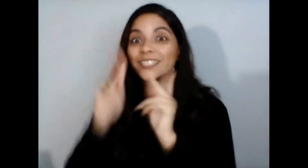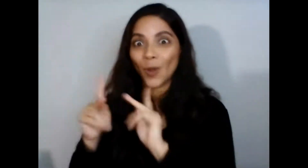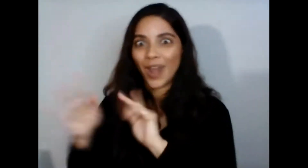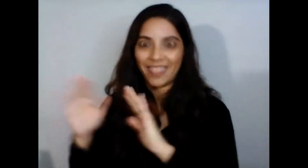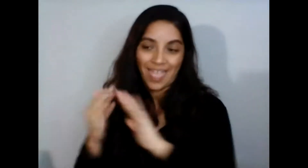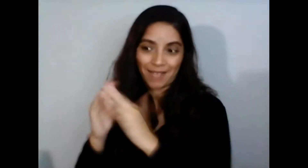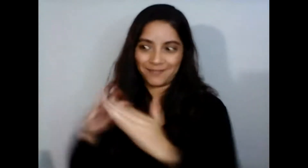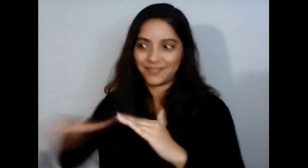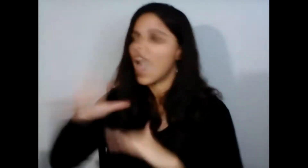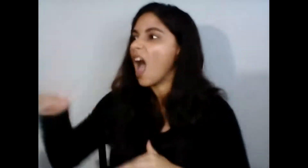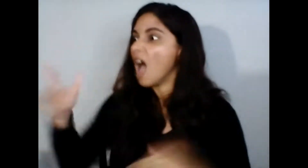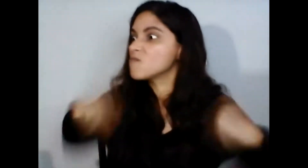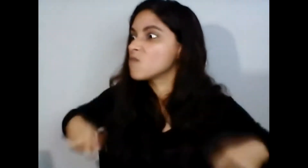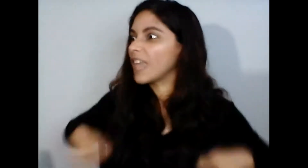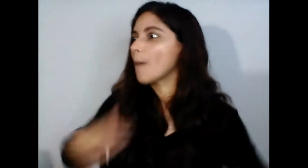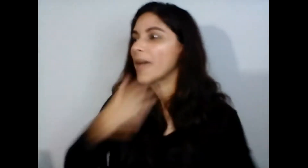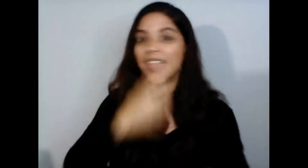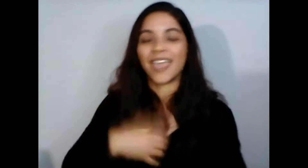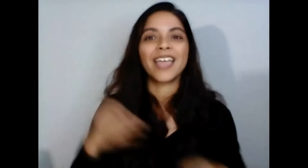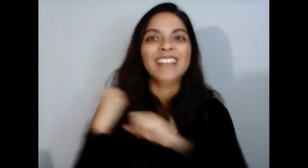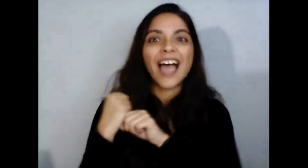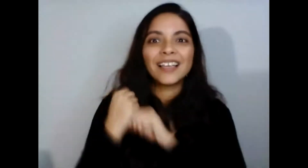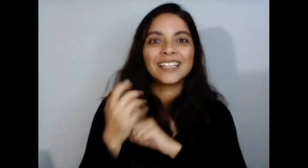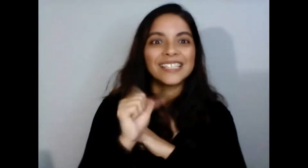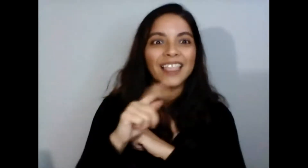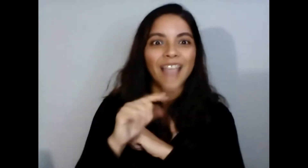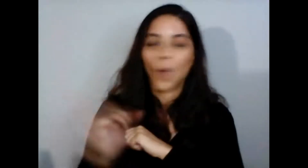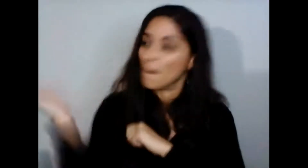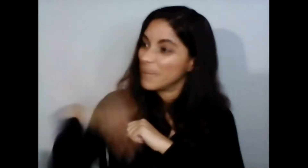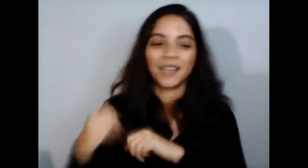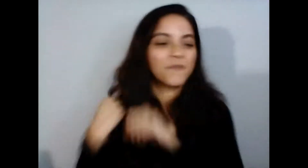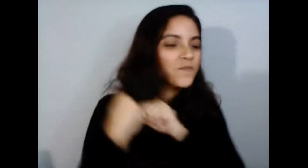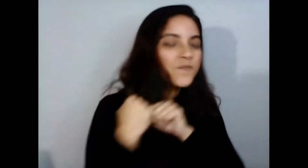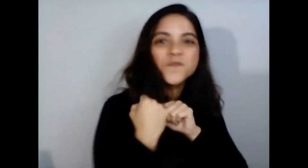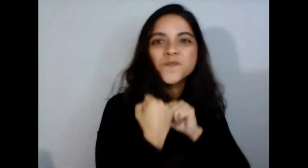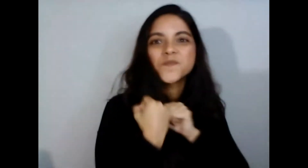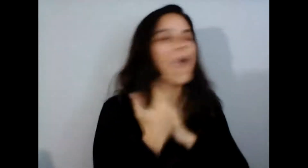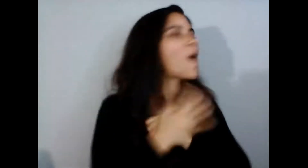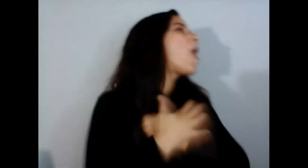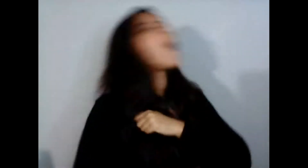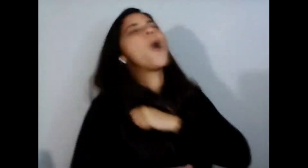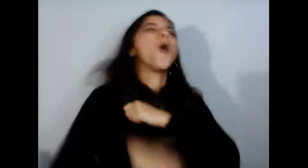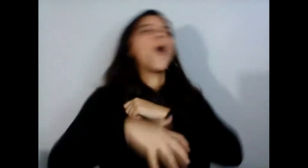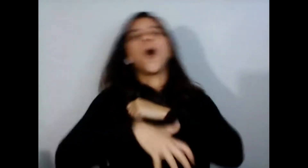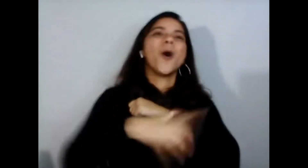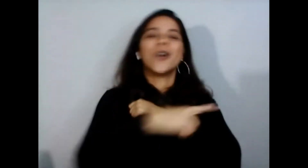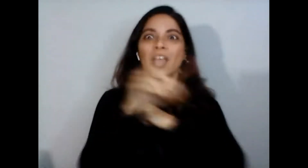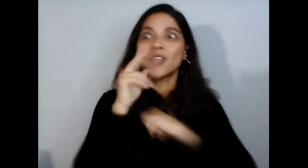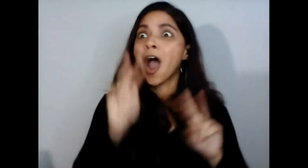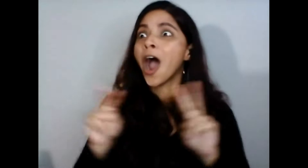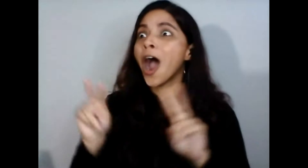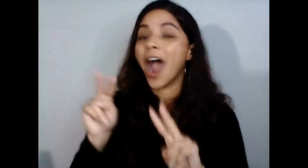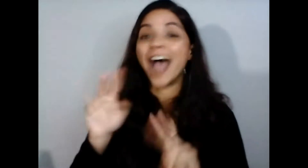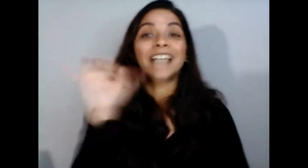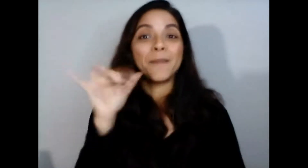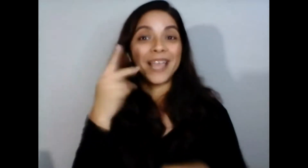Santa Claus y fuimos casa por casa el día de reyes llevé a los tres santos reyes y lo lindo era que muchos adultos no